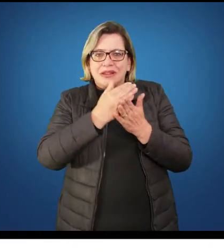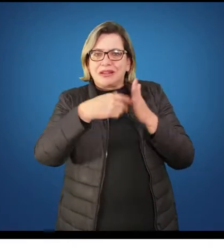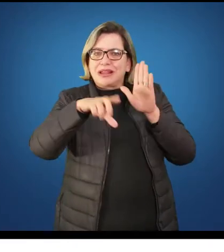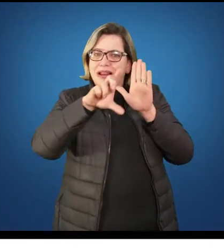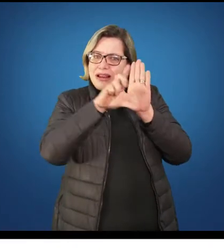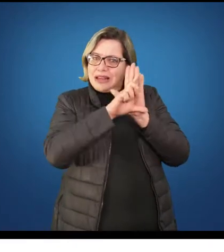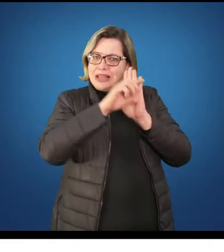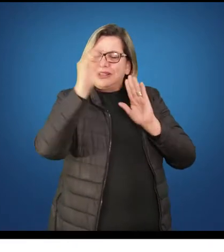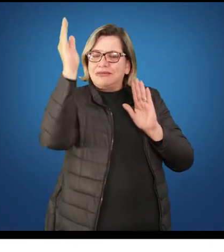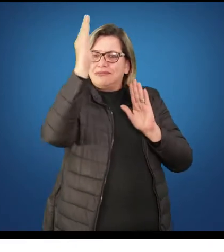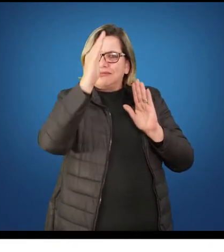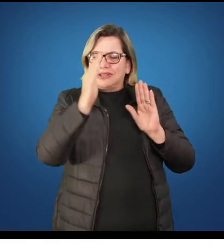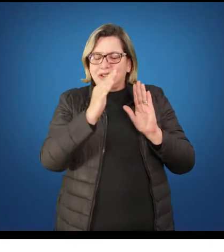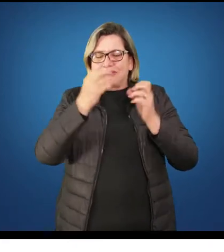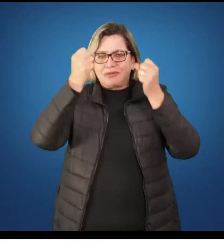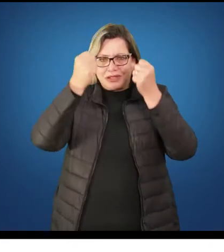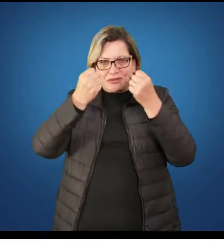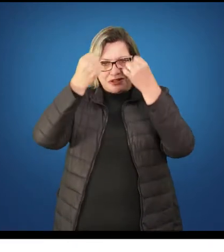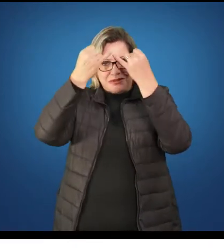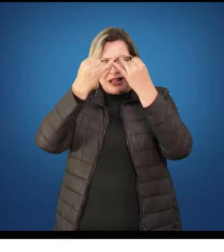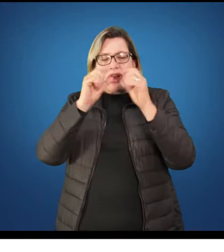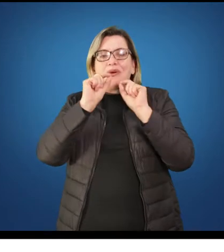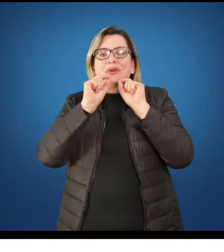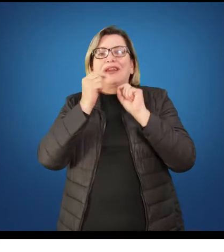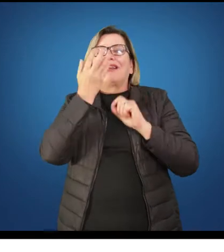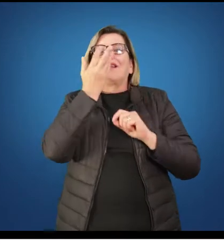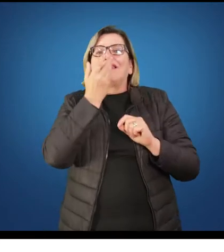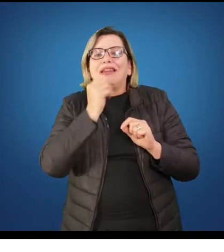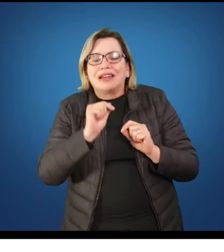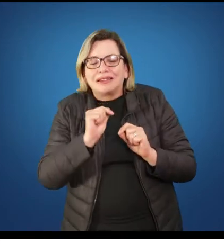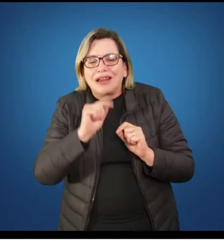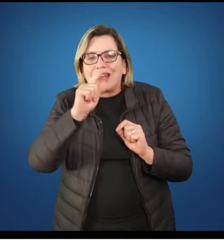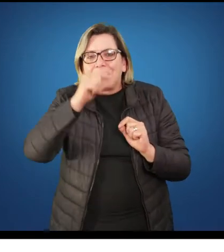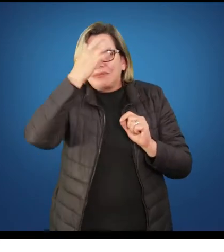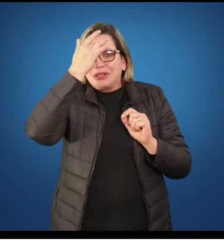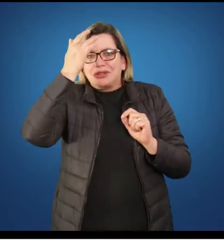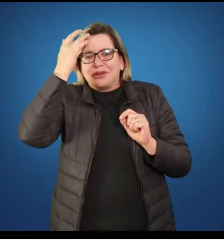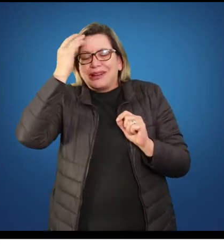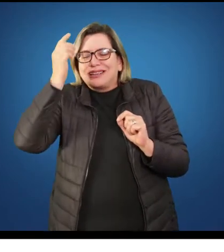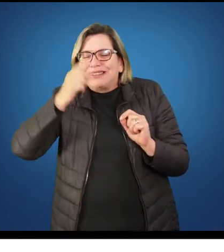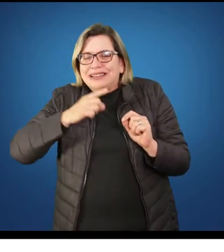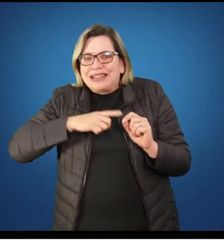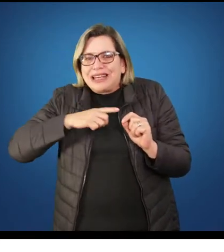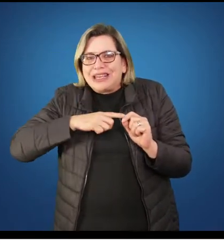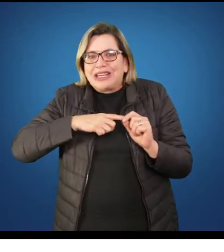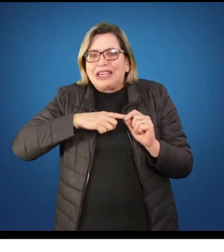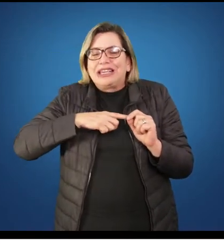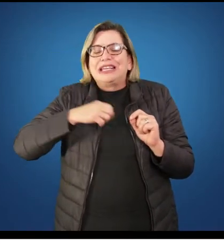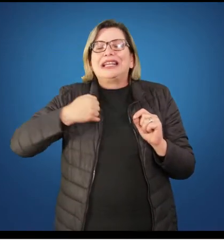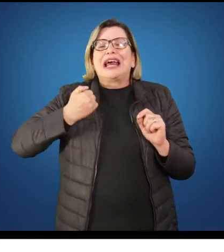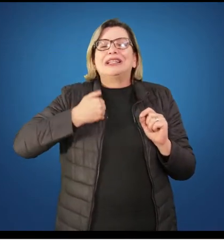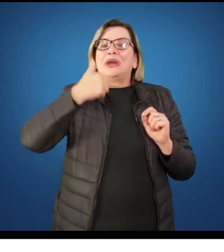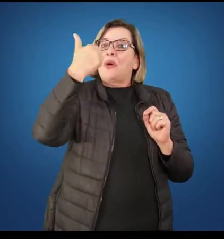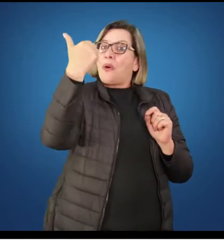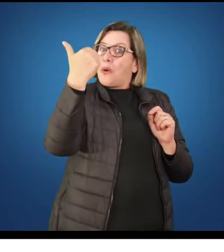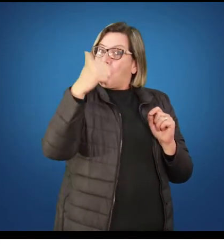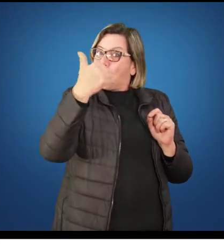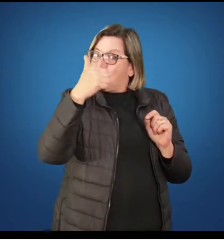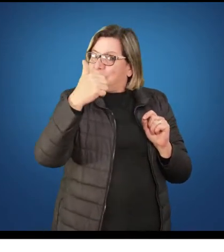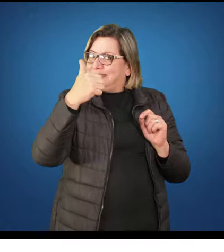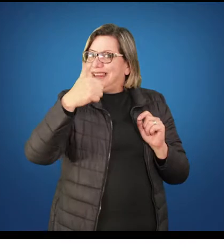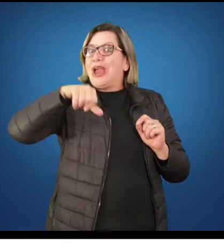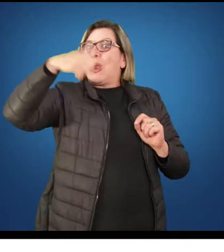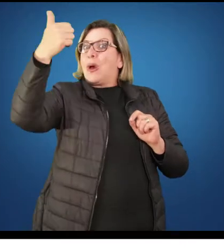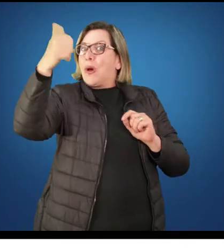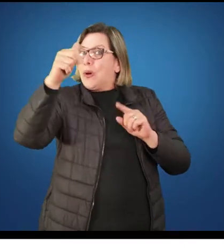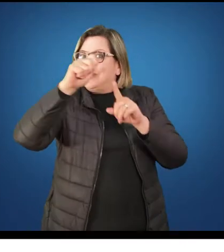Adolescente de 1990, vai tratar aquelas pessoas que já têm 12 anos completos até os 17